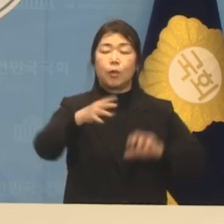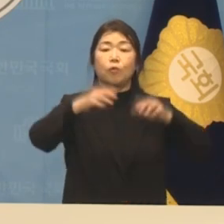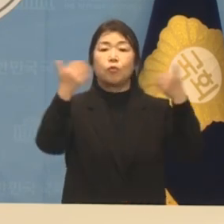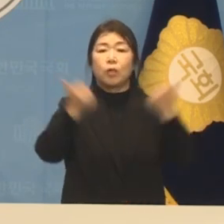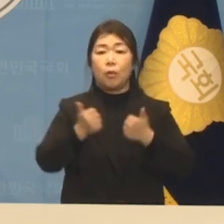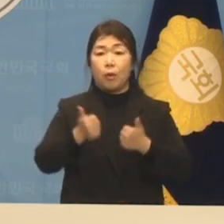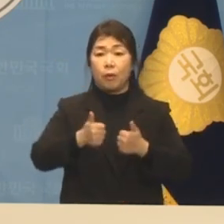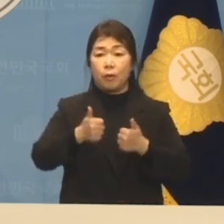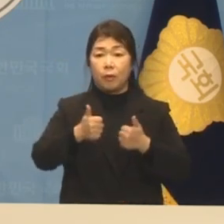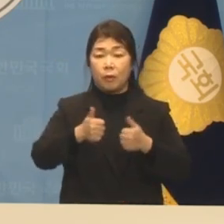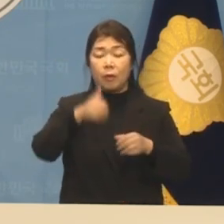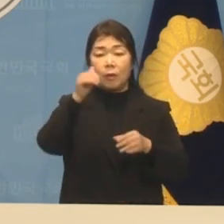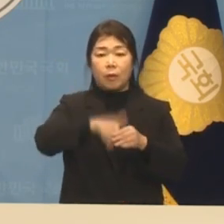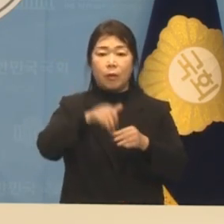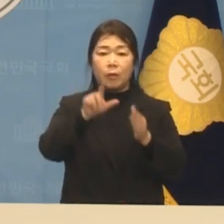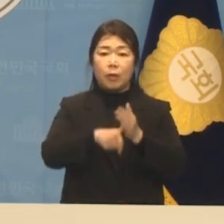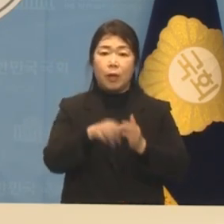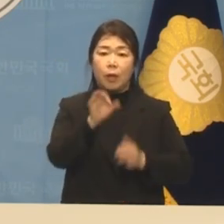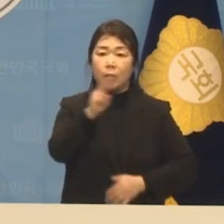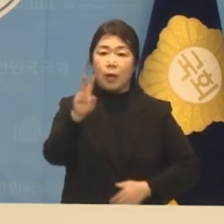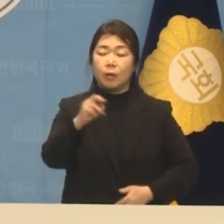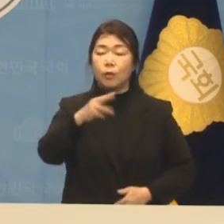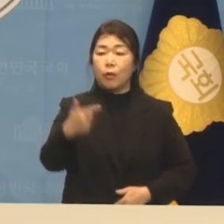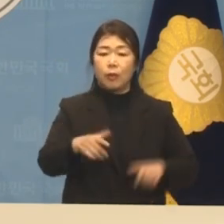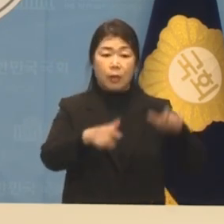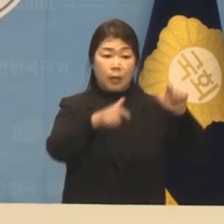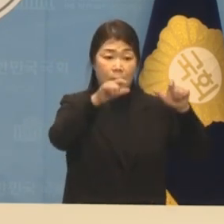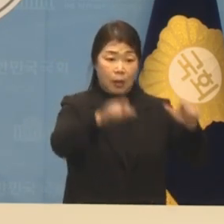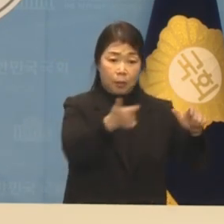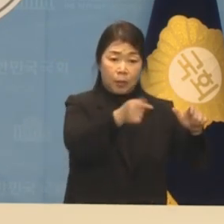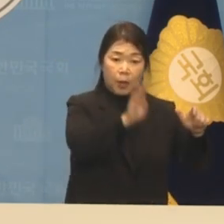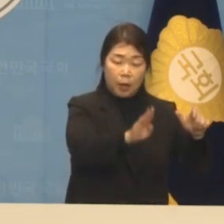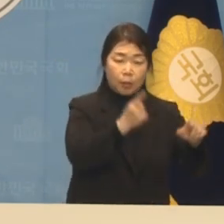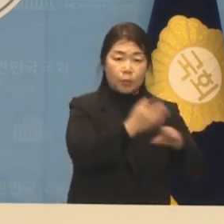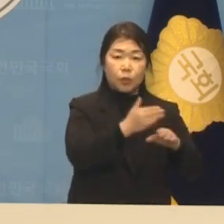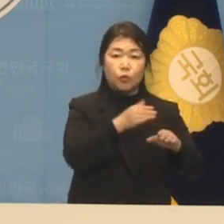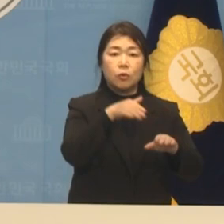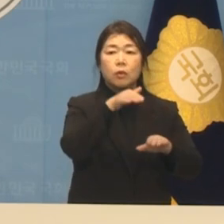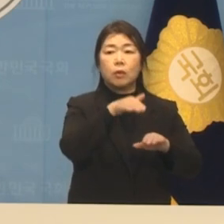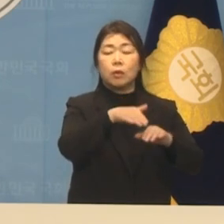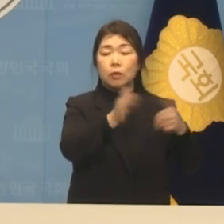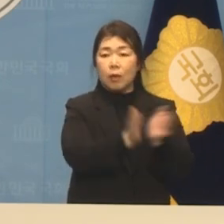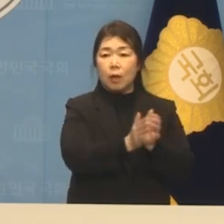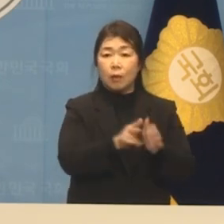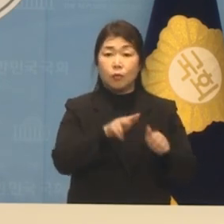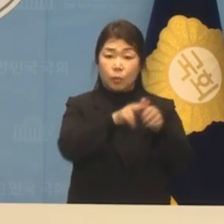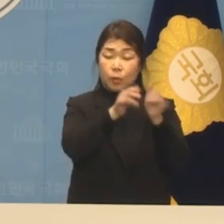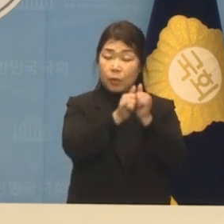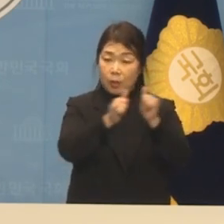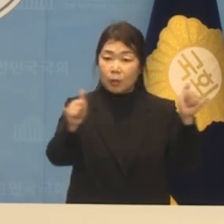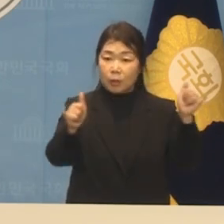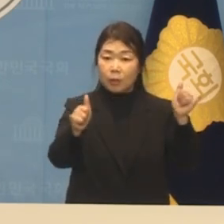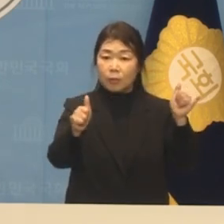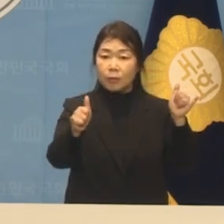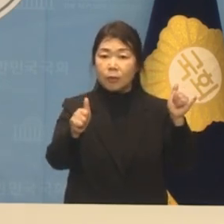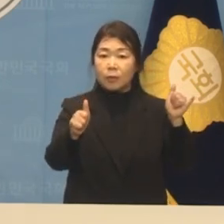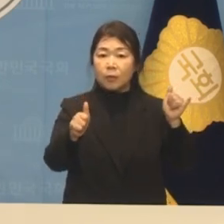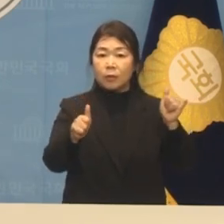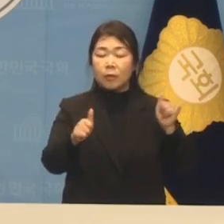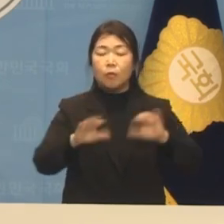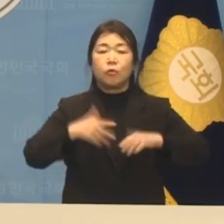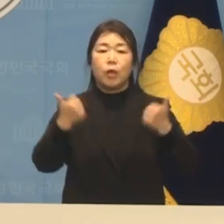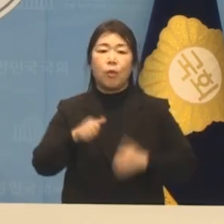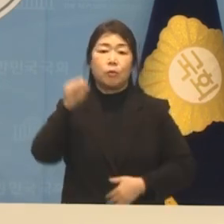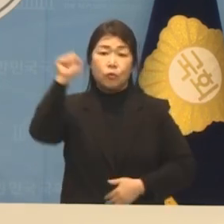국회의원 양천갑 더불어민주당 예비후보로서 국회의원 출마